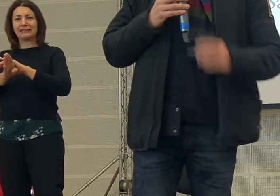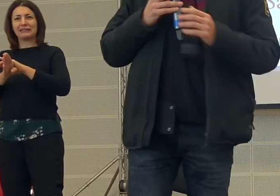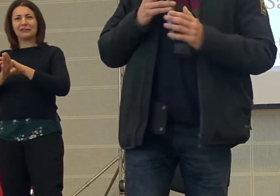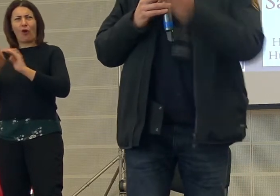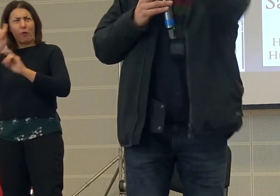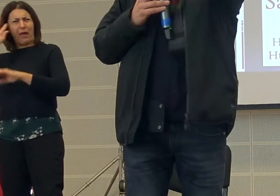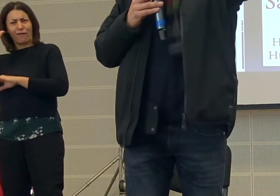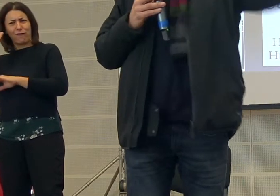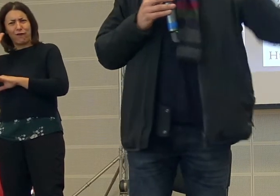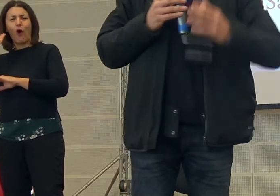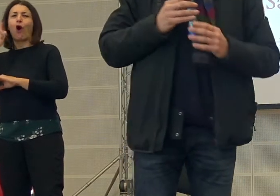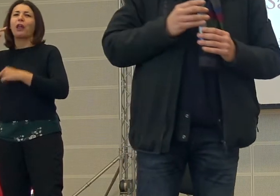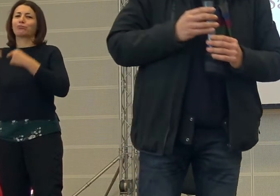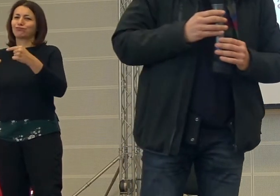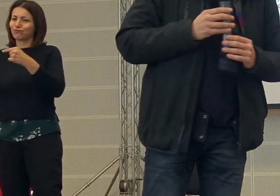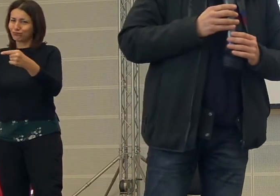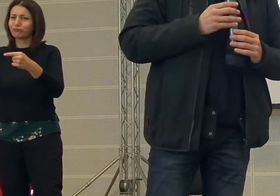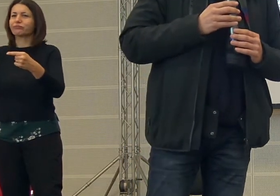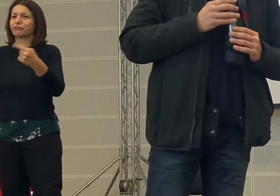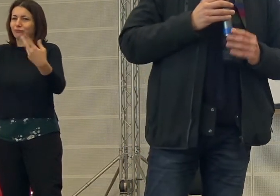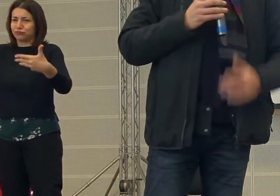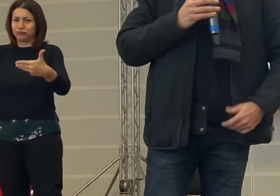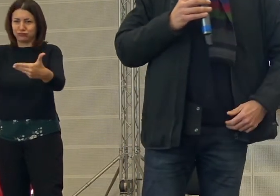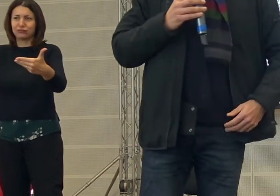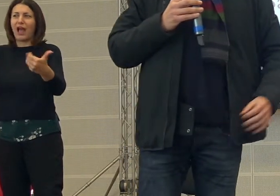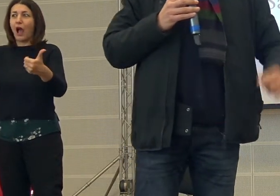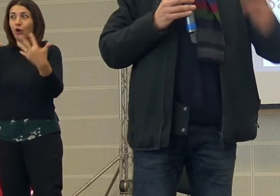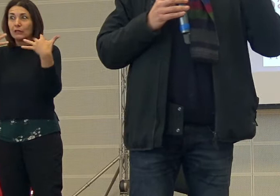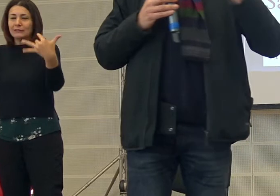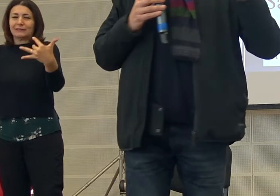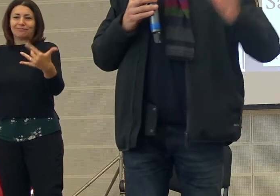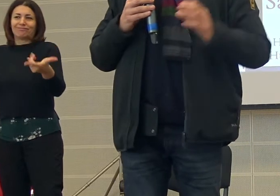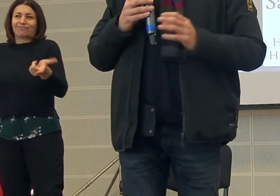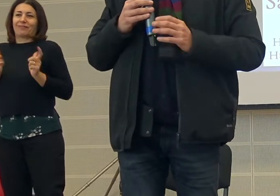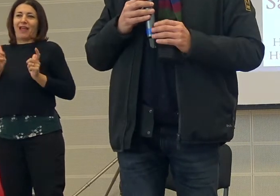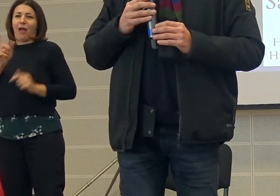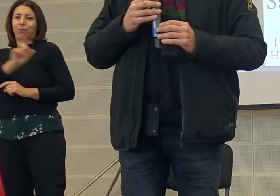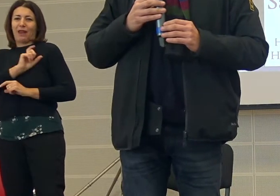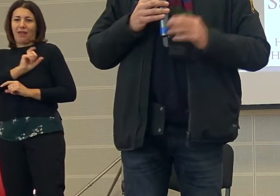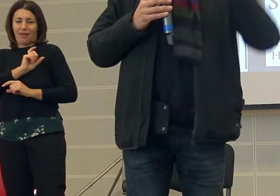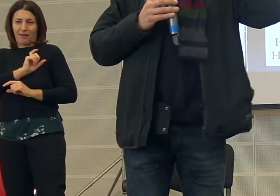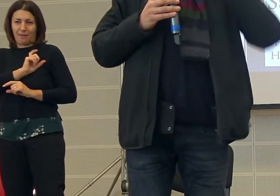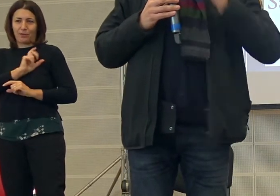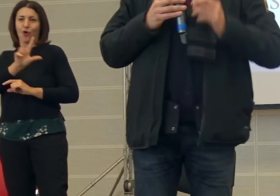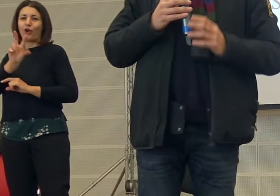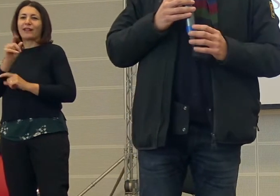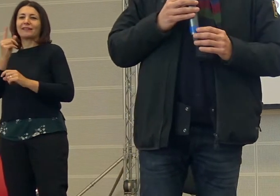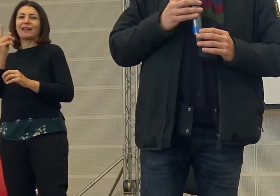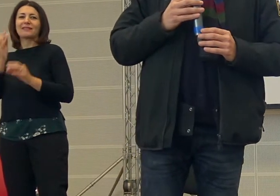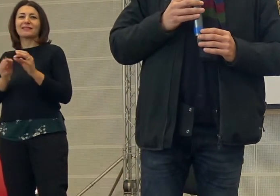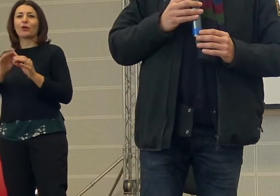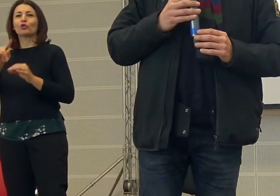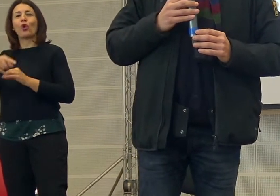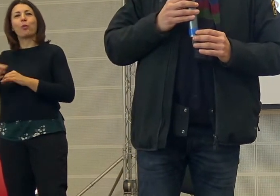folle che ci ha, come stamattina, ancora una volta premiato. Ma 30 secondi e poi l'ascolterò in